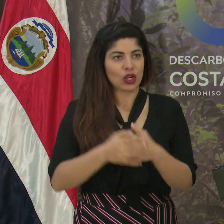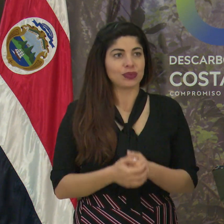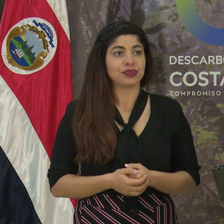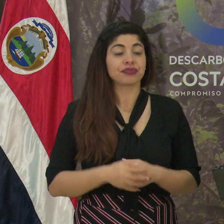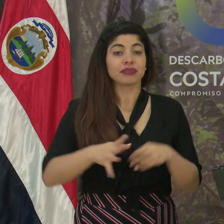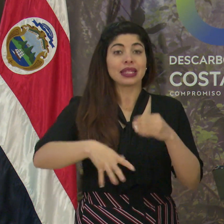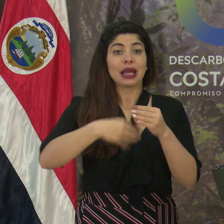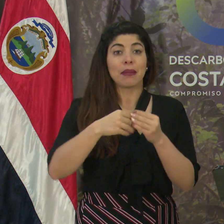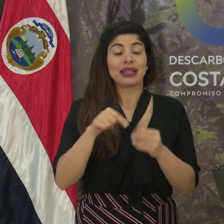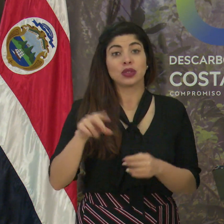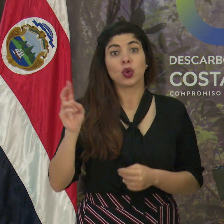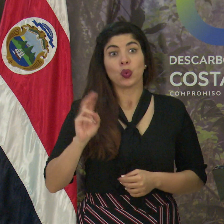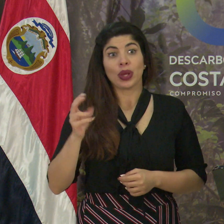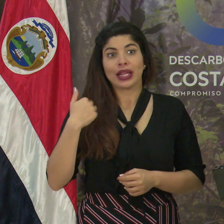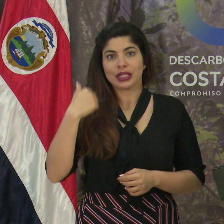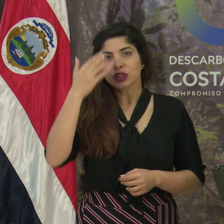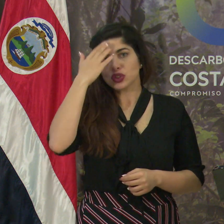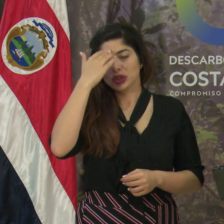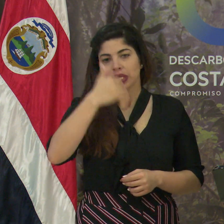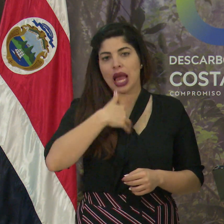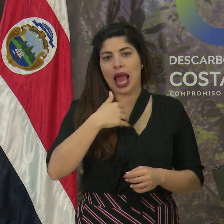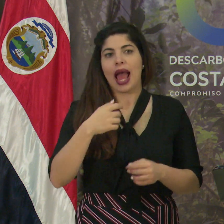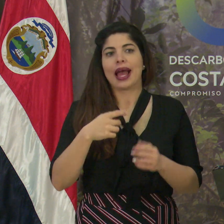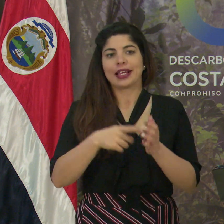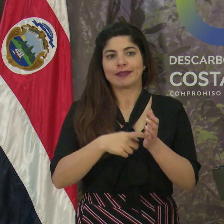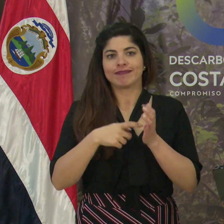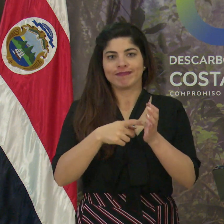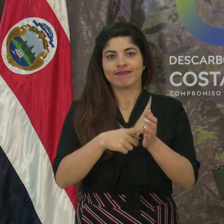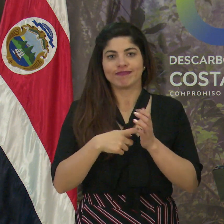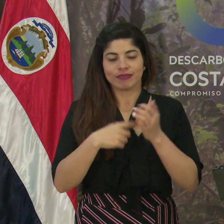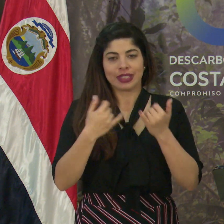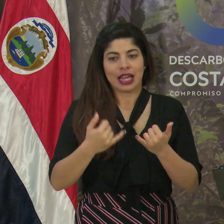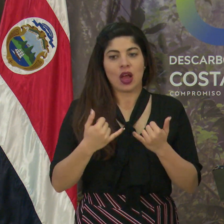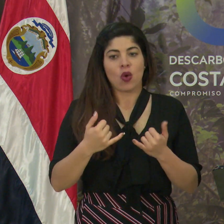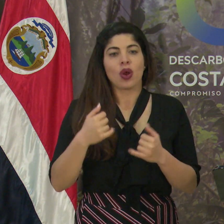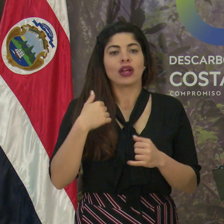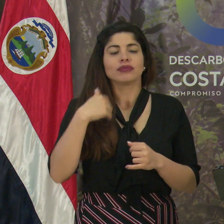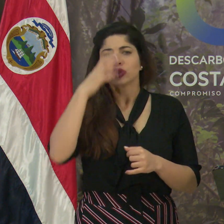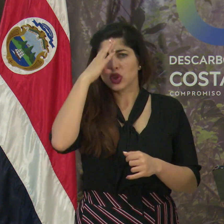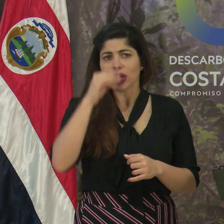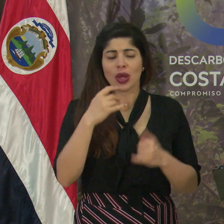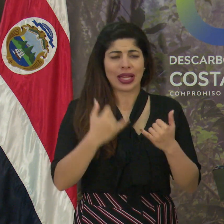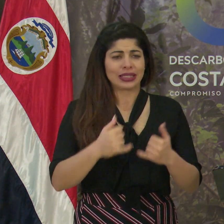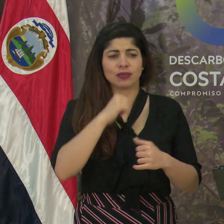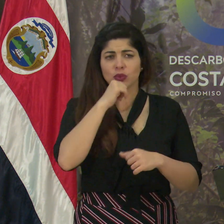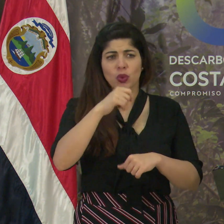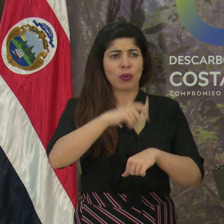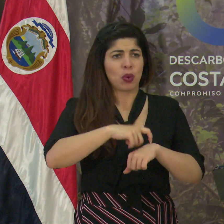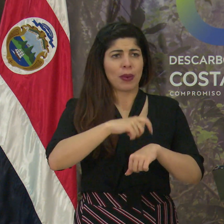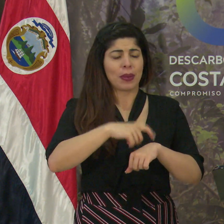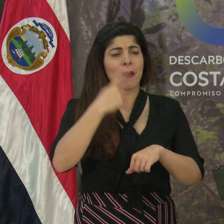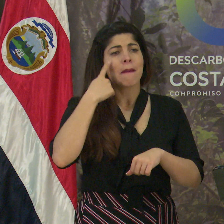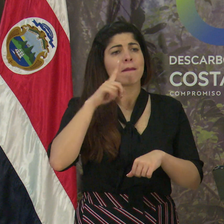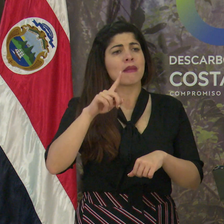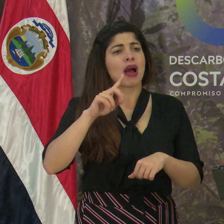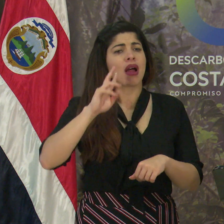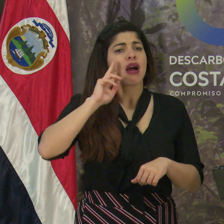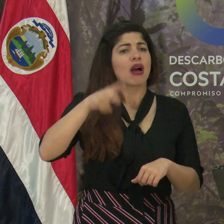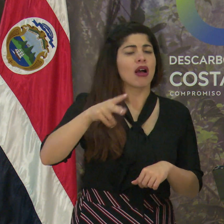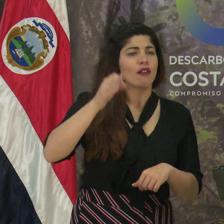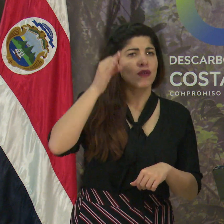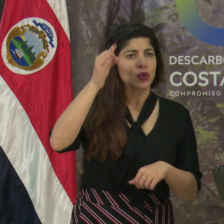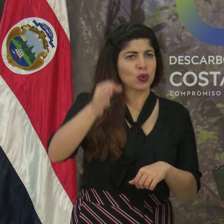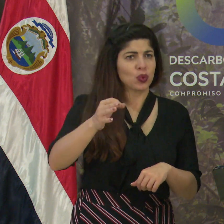Además del urgente, y sé que hay condiciones que se enfrentan inmediatamente, yo creo que no es el momento para dejar de vista el